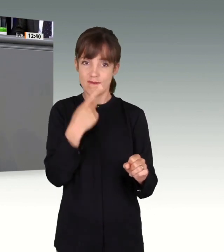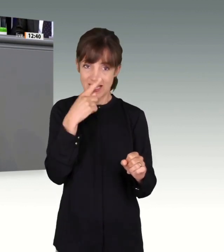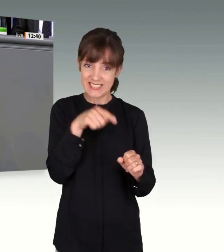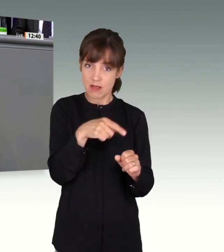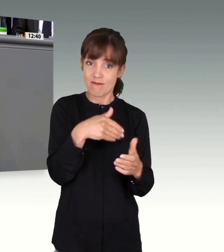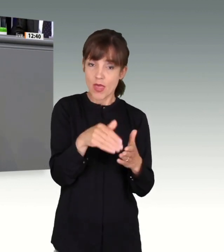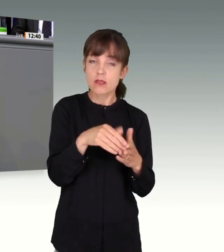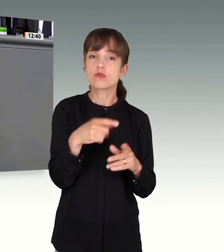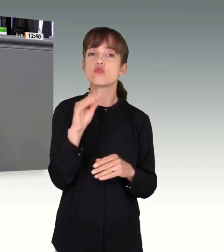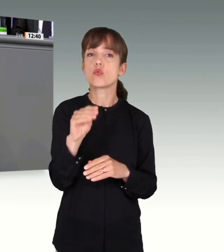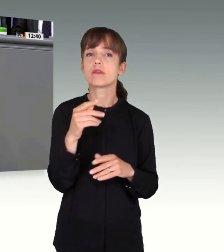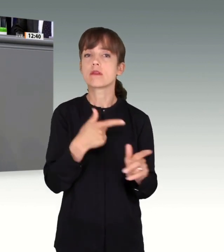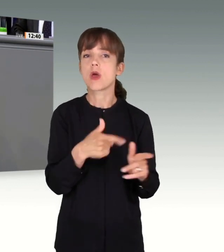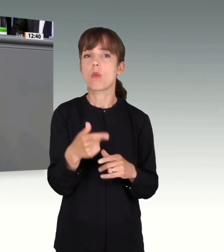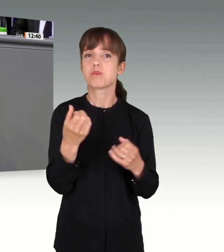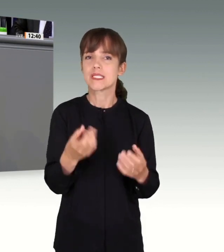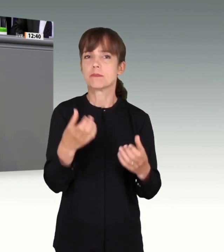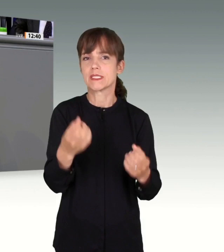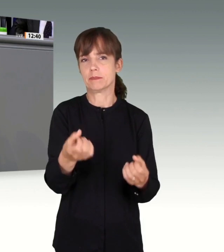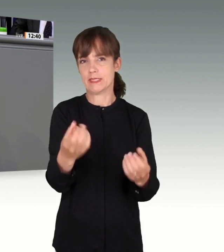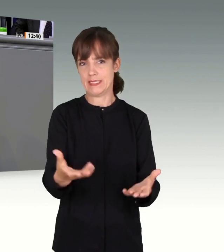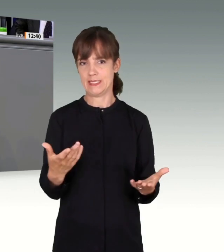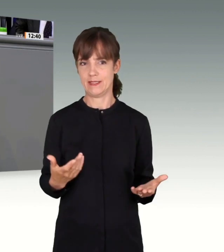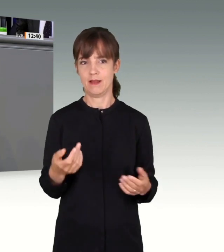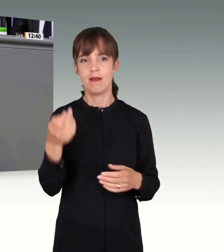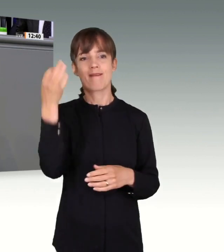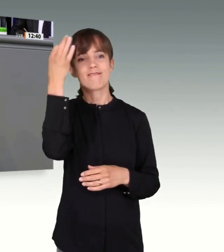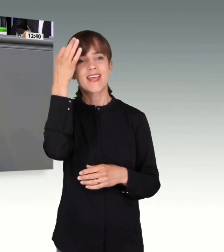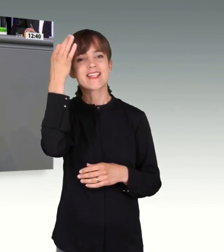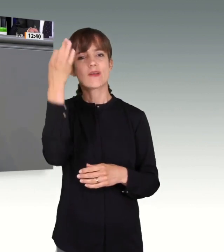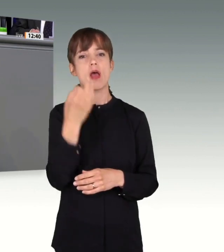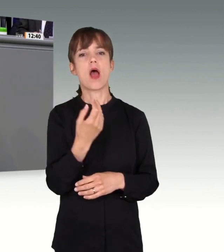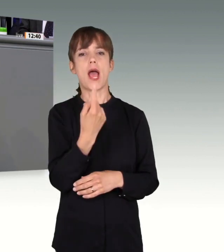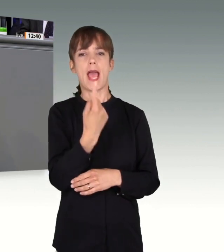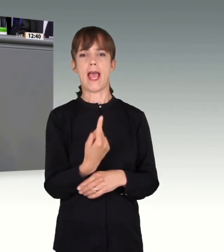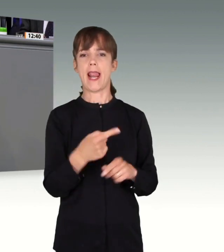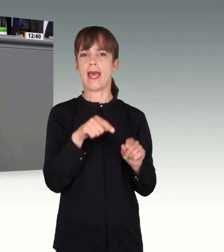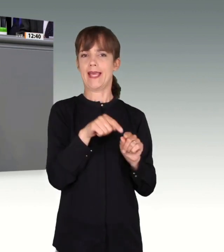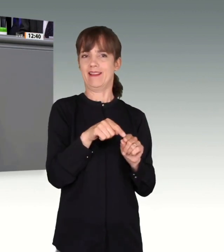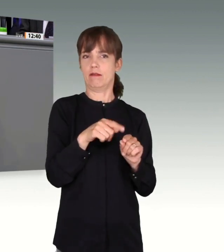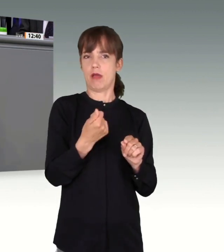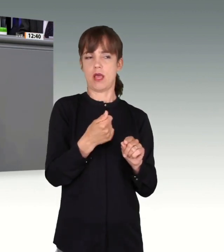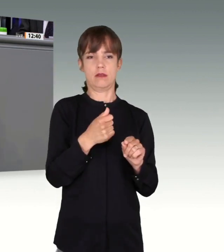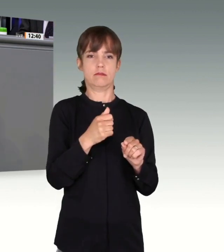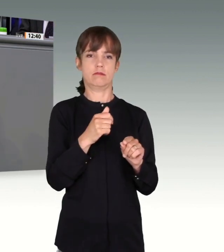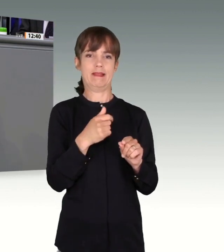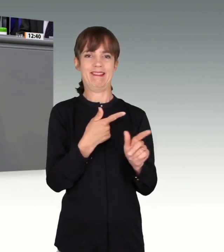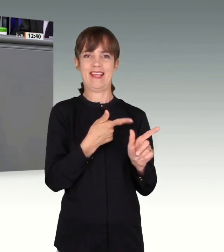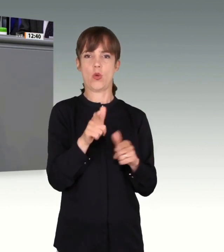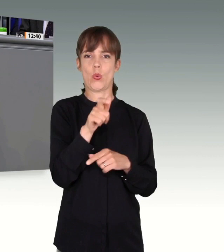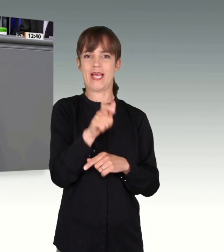Terror nicht verhindern können. Die Fiktion des alleine in einem Vakuum agierenden Terroristen